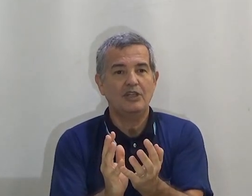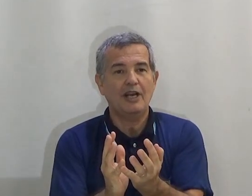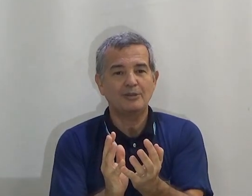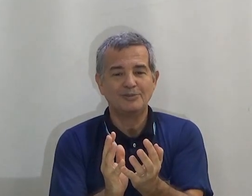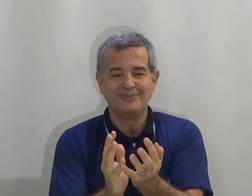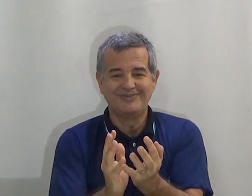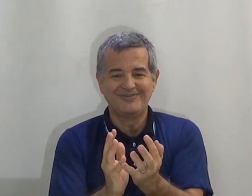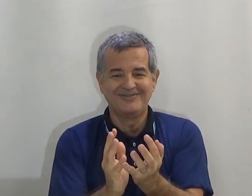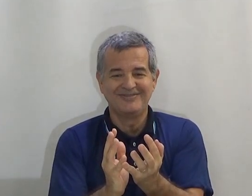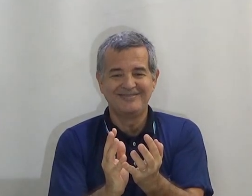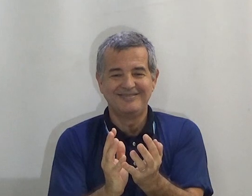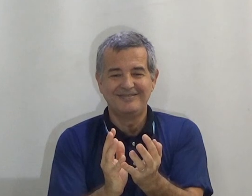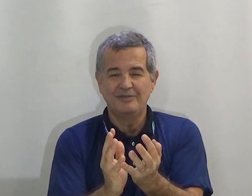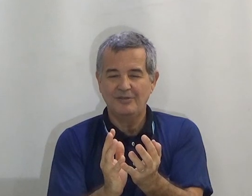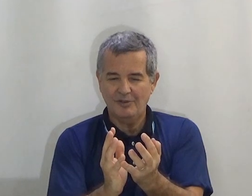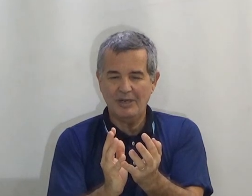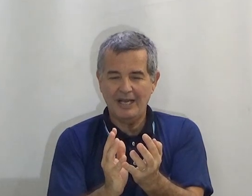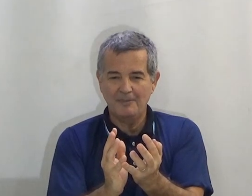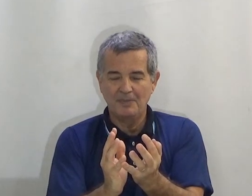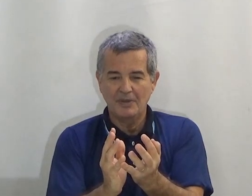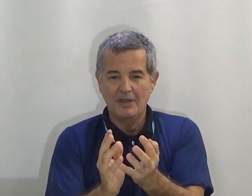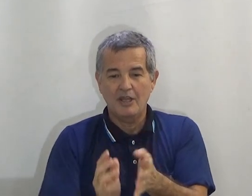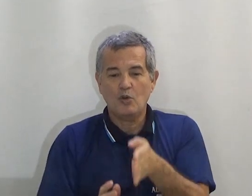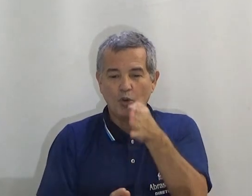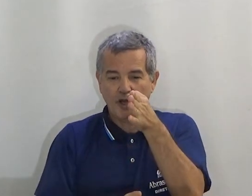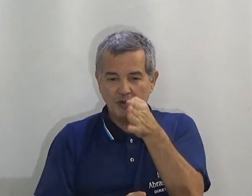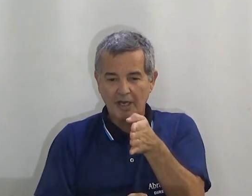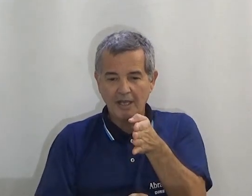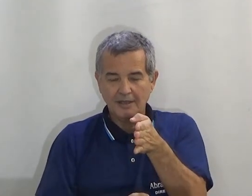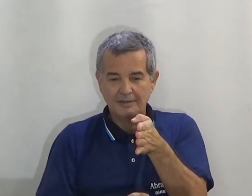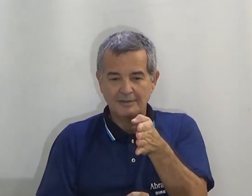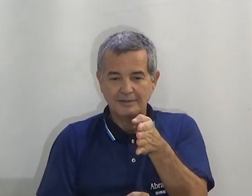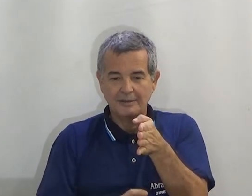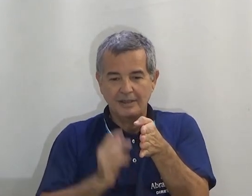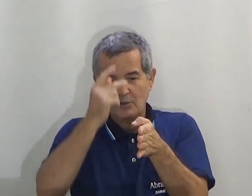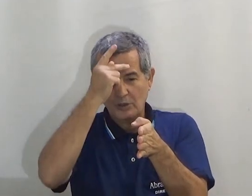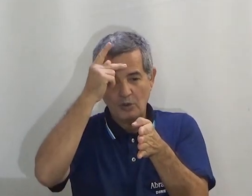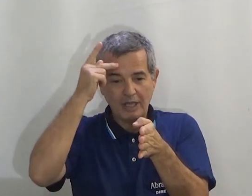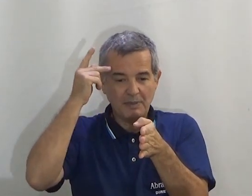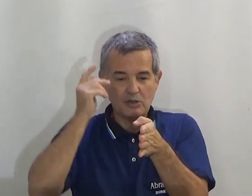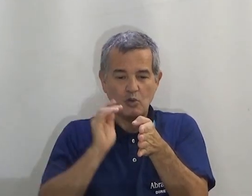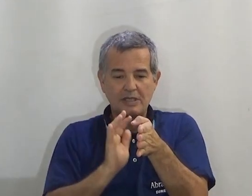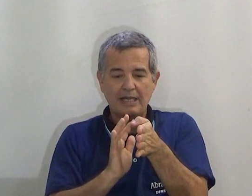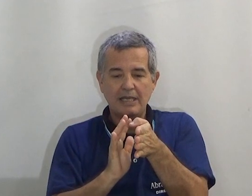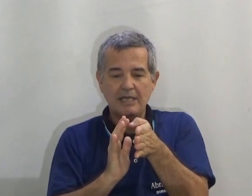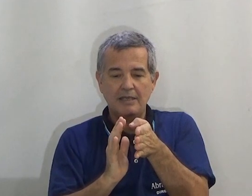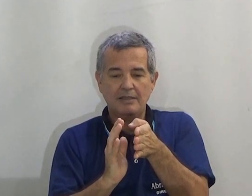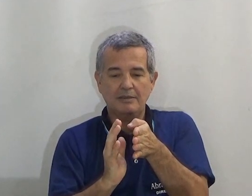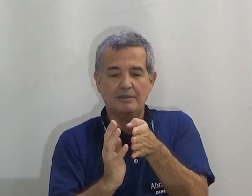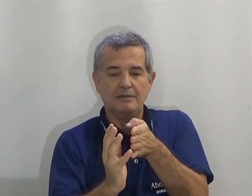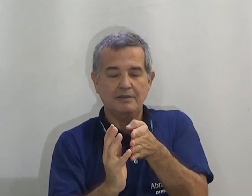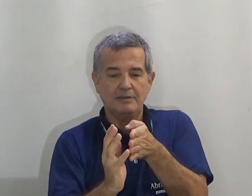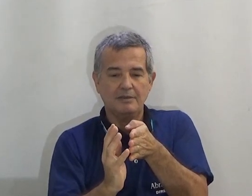E de lado. Vamos lá. Eu coloquei o trem. Quando eu coloquei pessoas aqui.